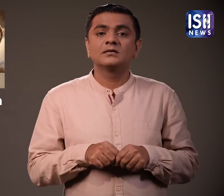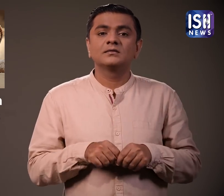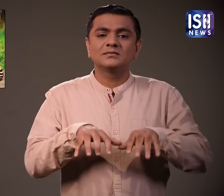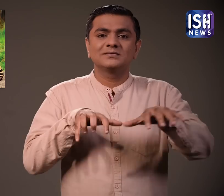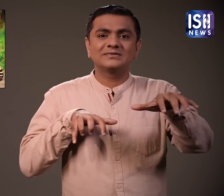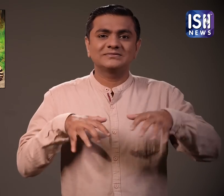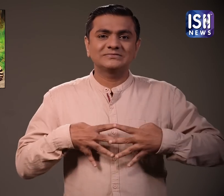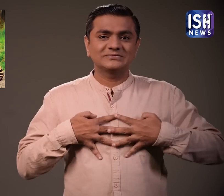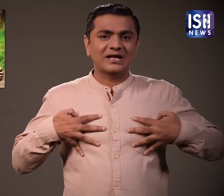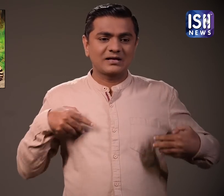बंगाल टाइगर